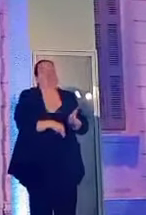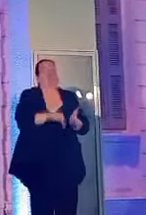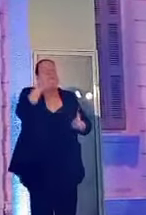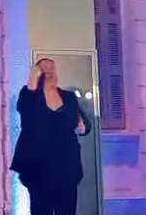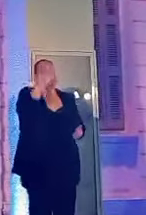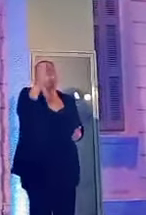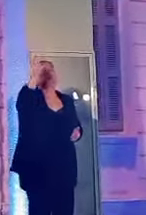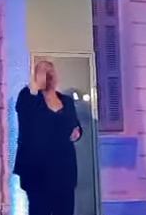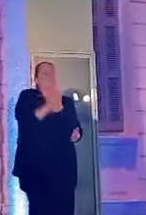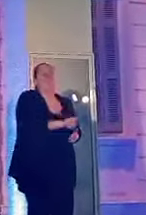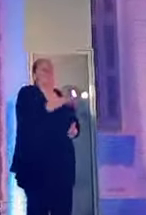εκατομμυρίων ευρώ.